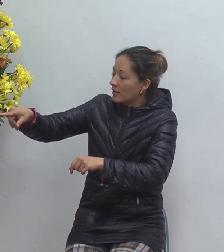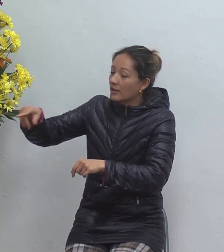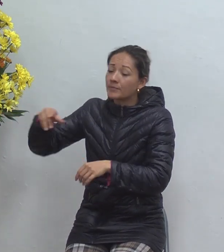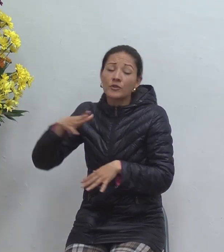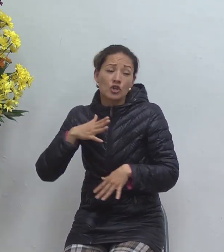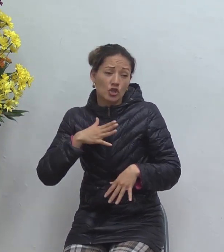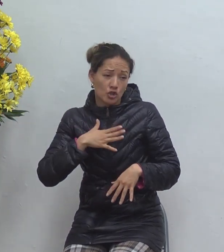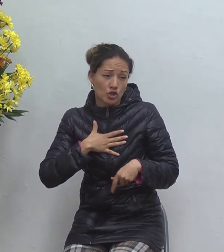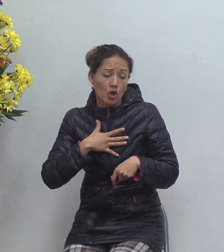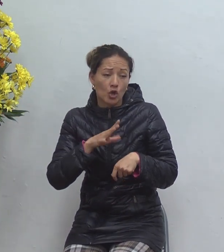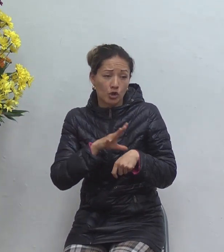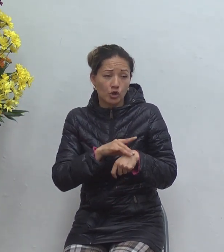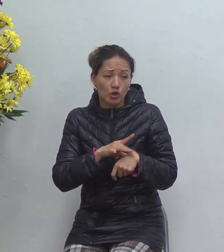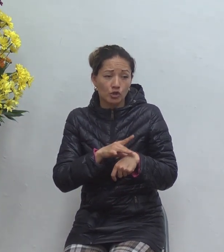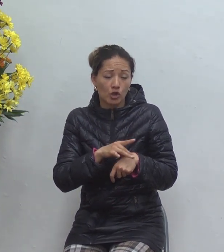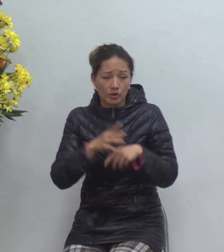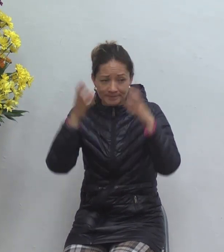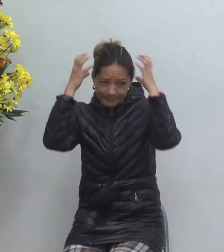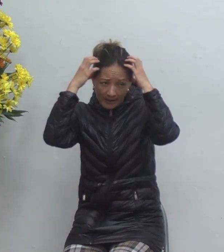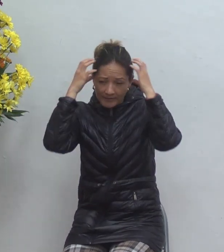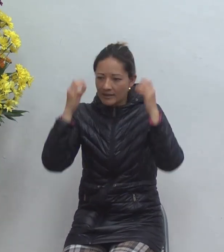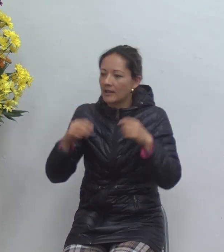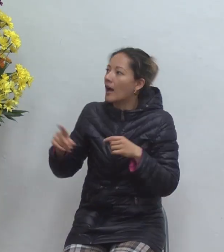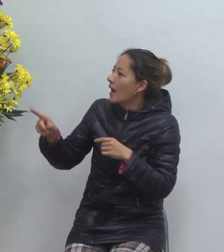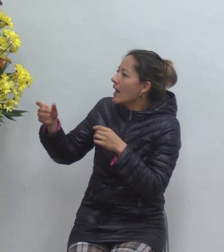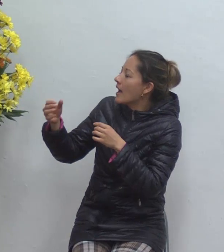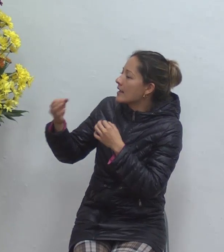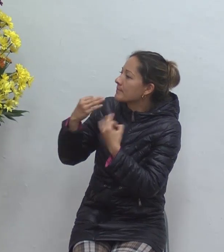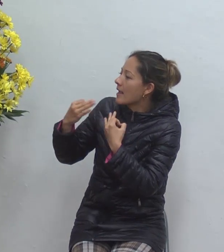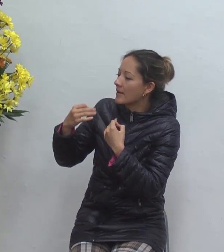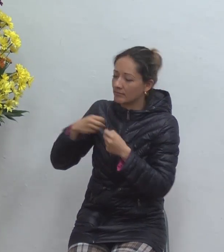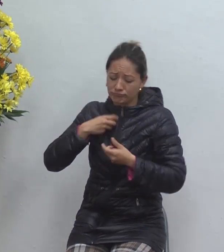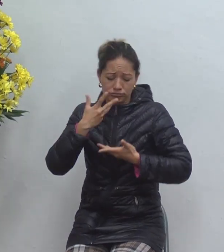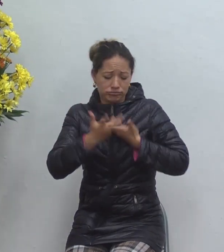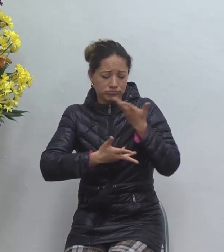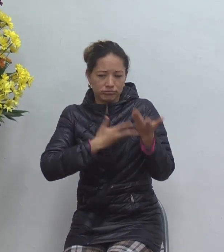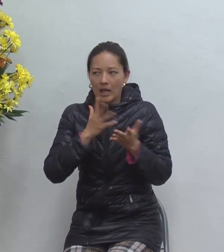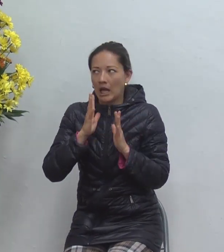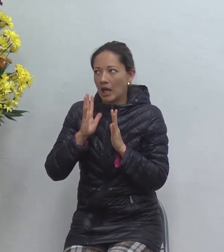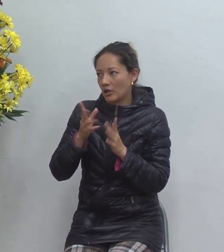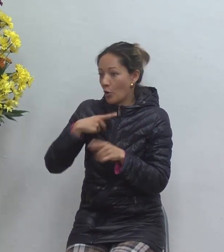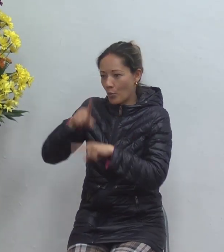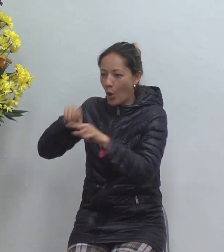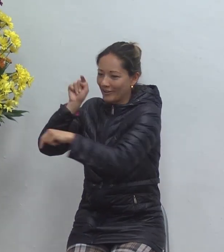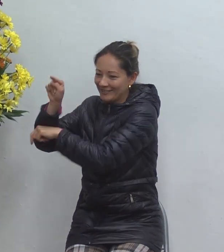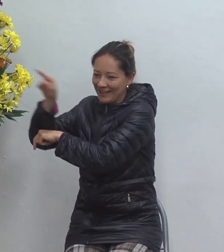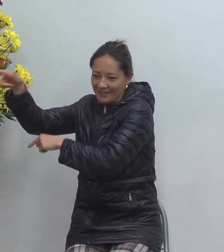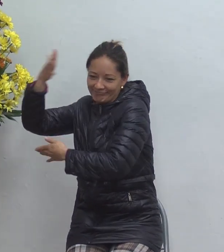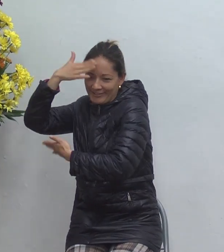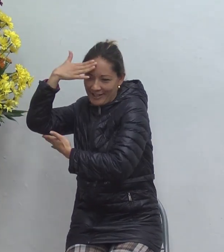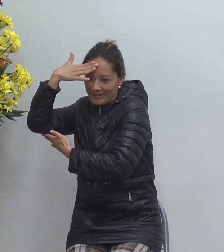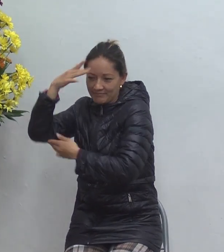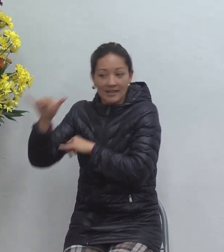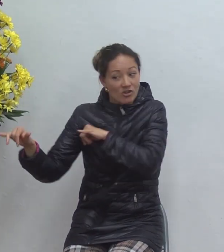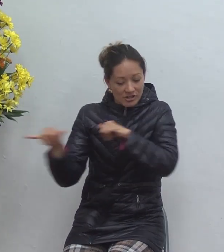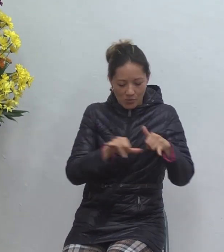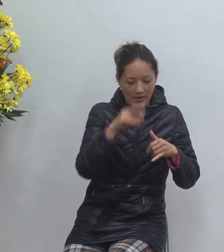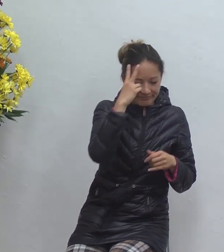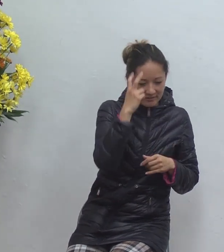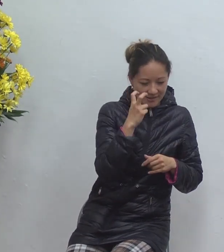entonces no me puede discutir entiende ellos con la erudicción dicen que tienen la autoridad y con esa erudicción dijeron el evangelio de juan es un evangelio